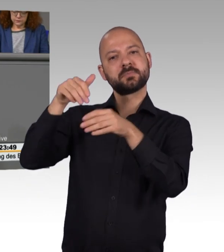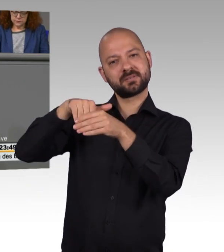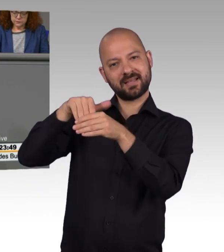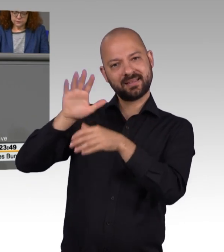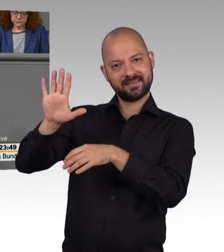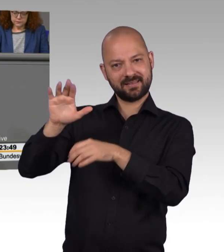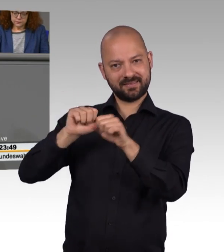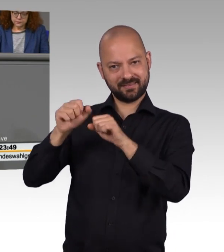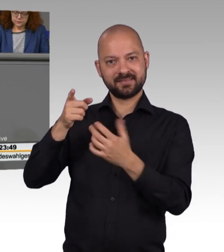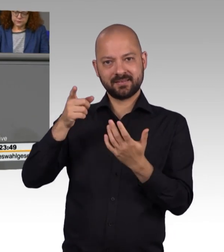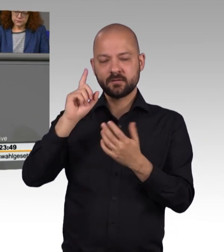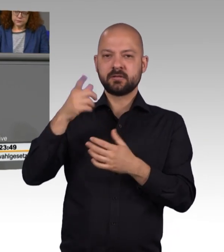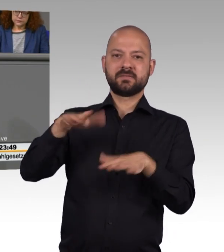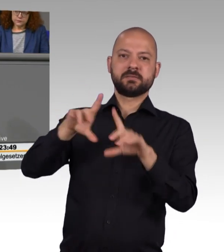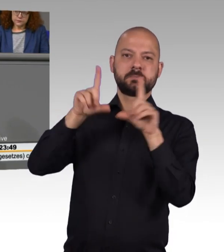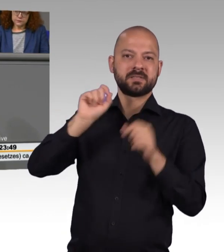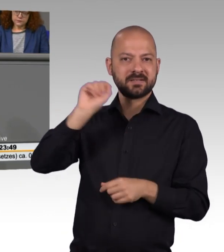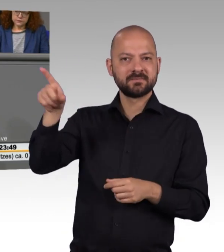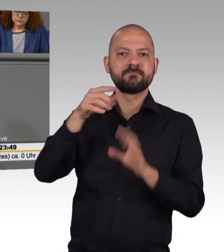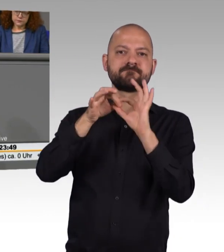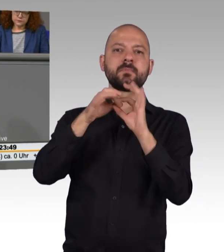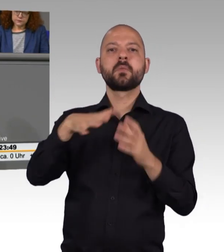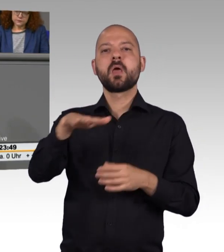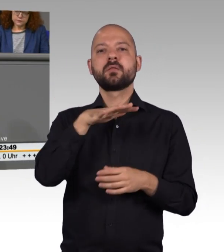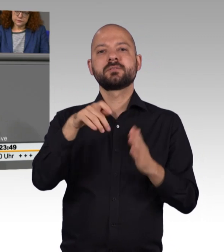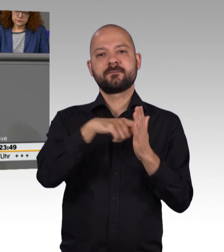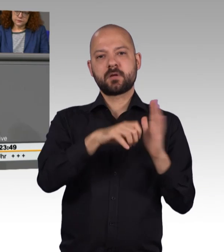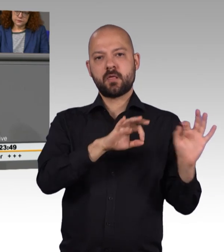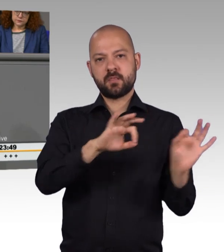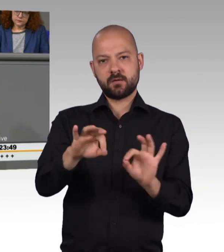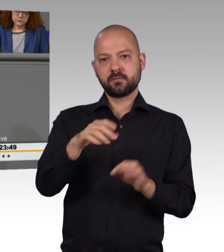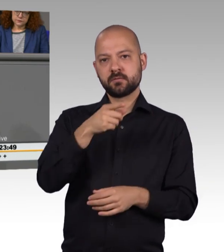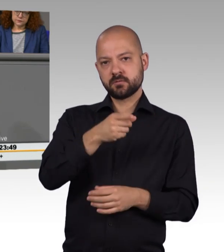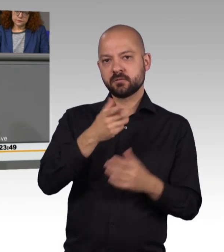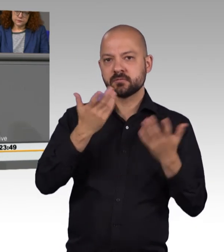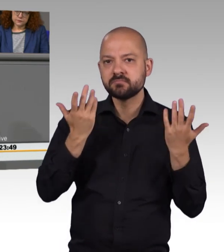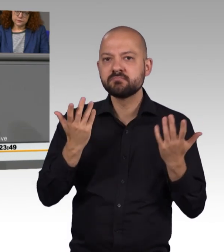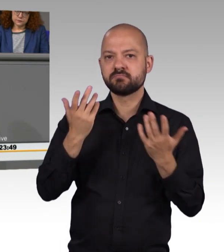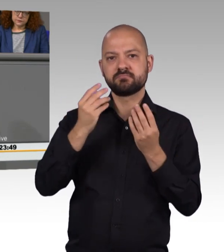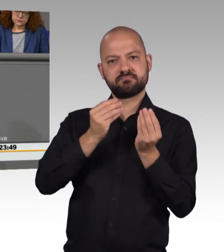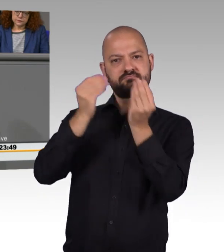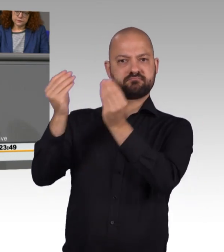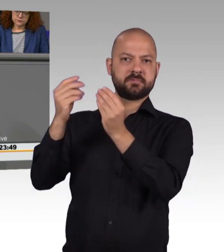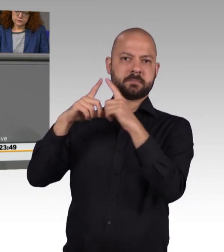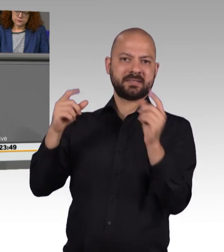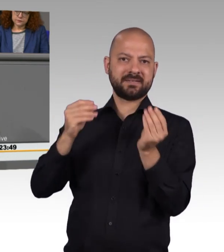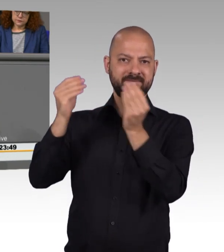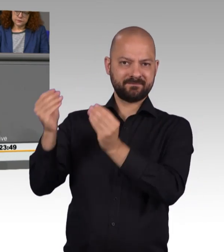den bayerischen Landeswahlleiter, der vor Ort etwas ganz anderes dem Gericht mitgeteilt hat. Das war peinlich,